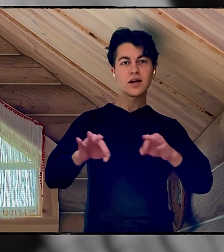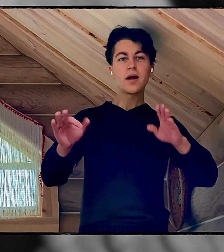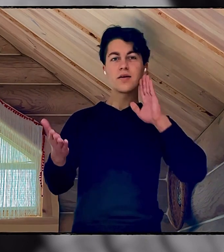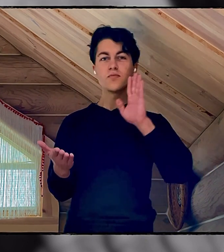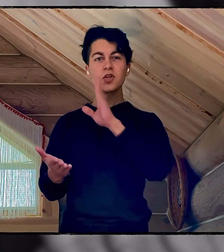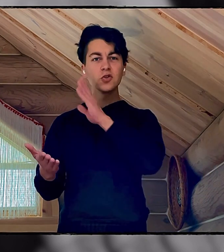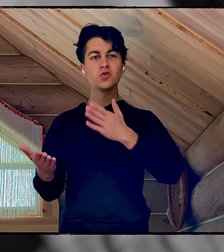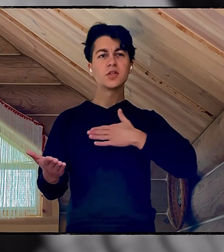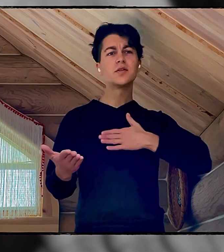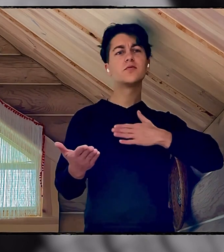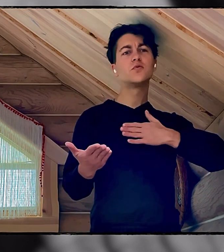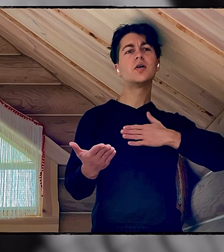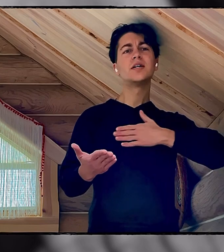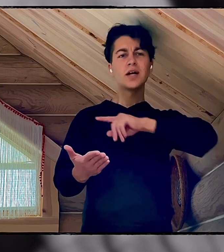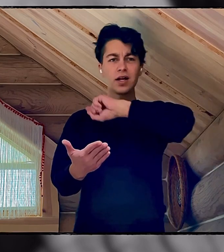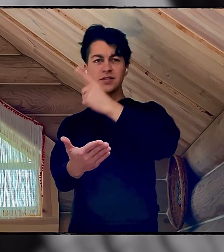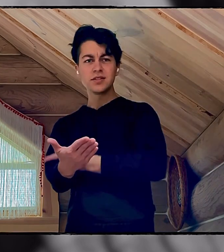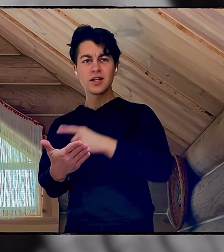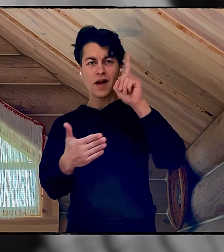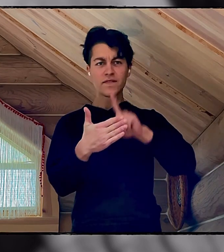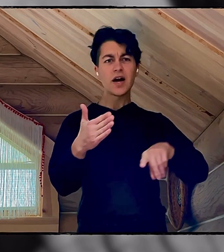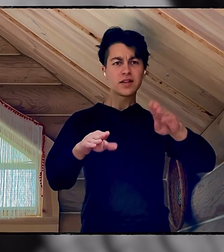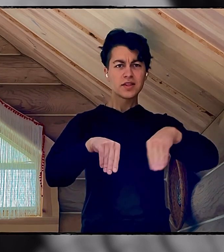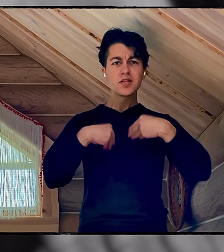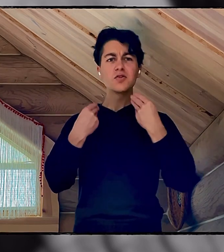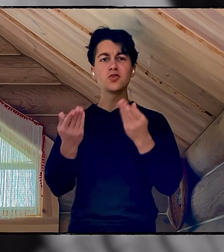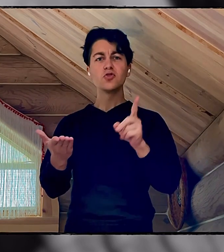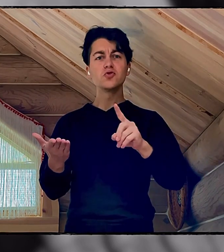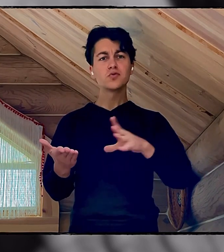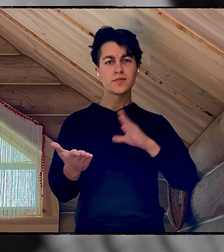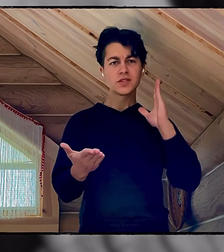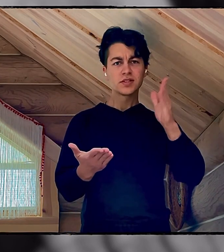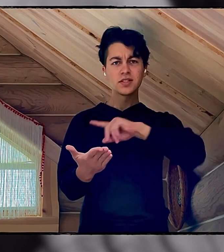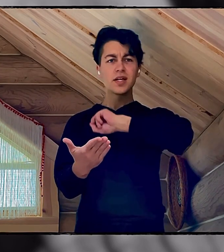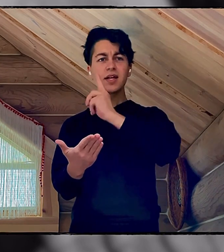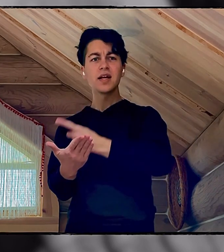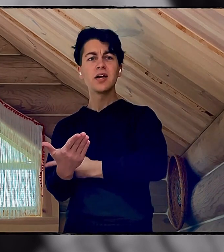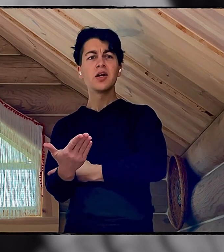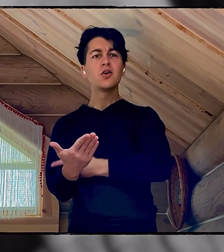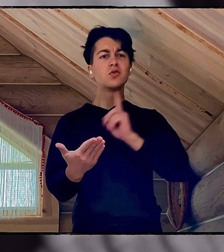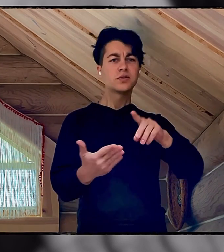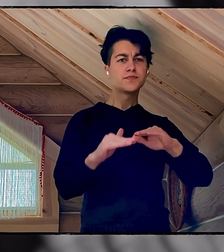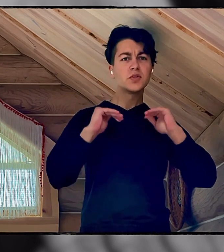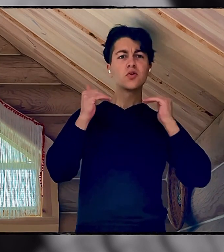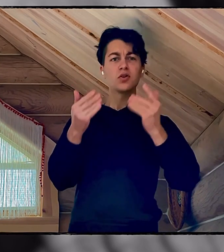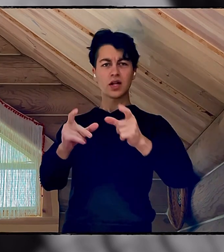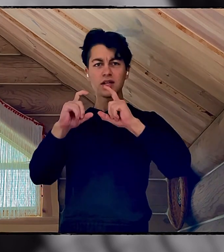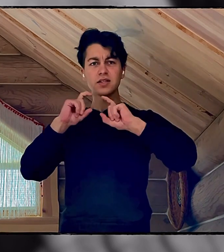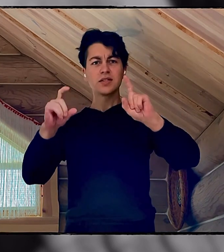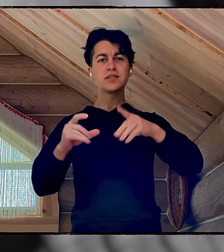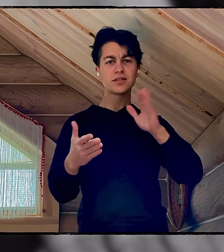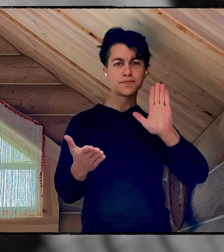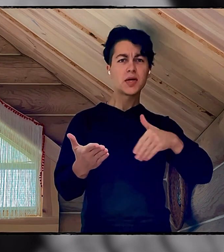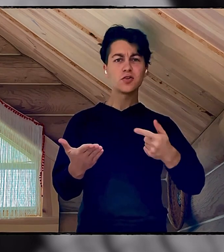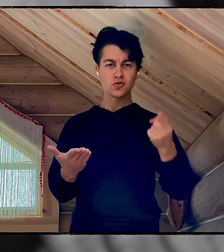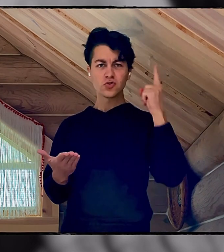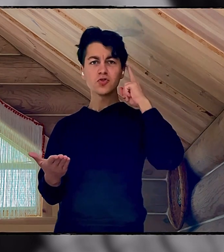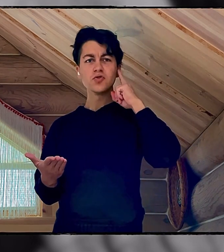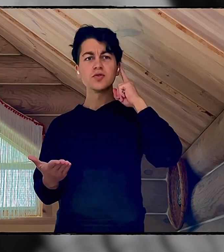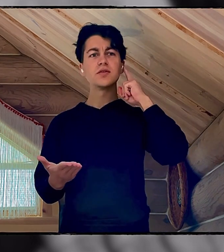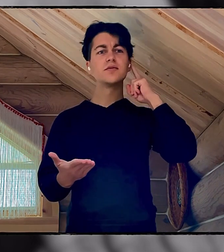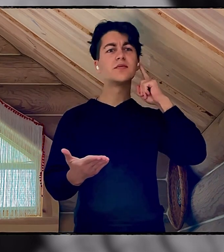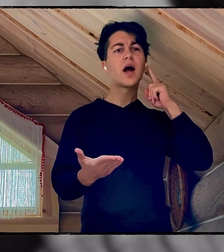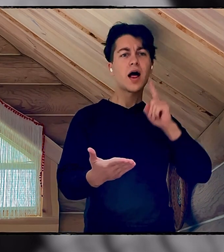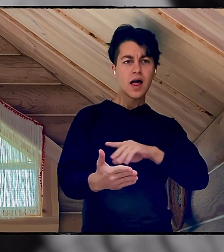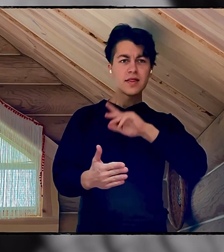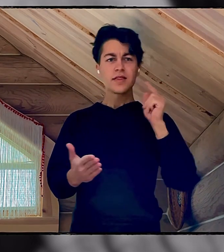матерей наших, в-в-в, Силы вера даешь, что в заселении, Но за спиной лает и забей и